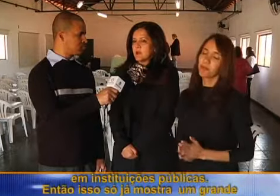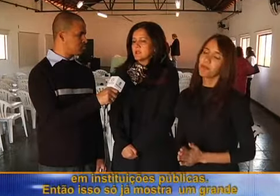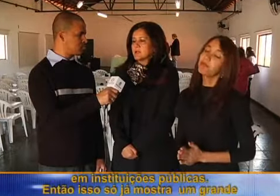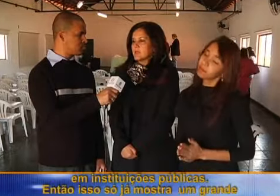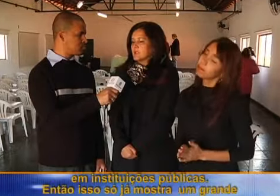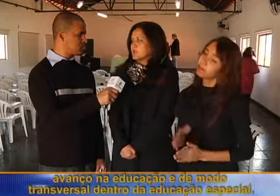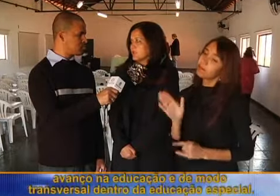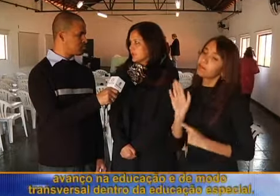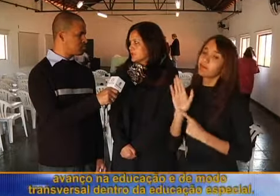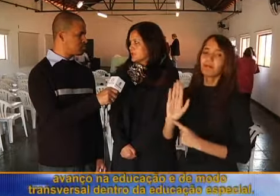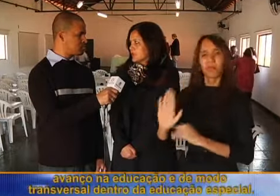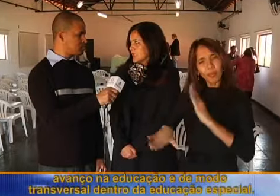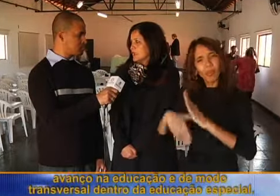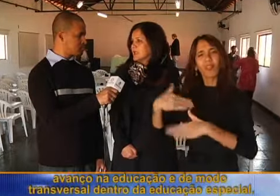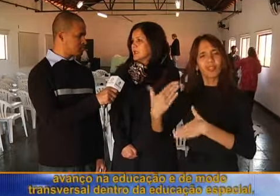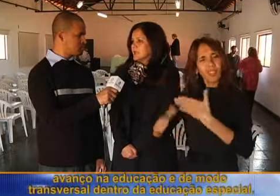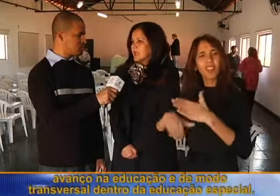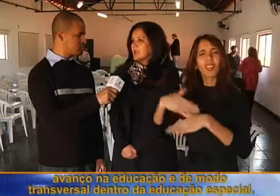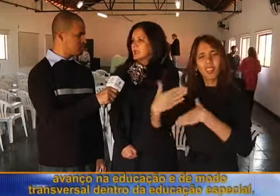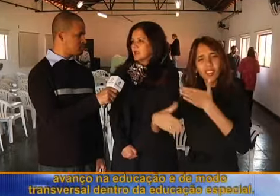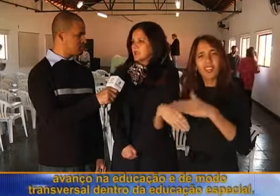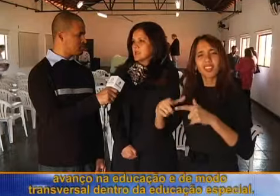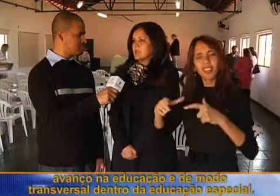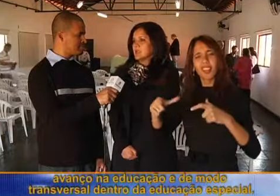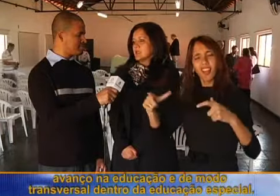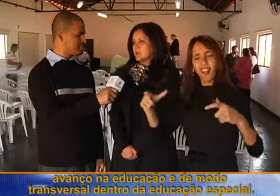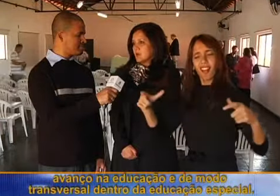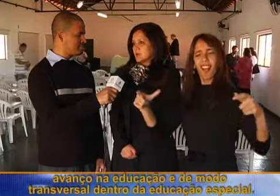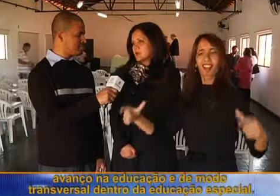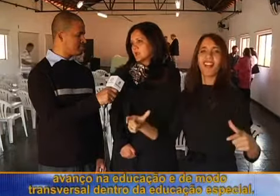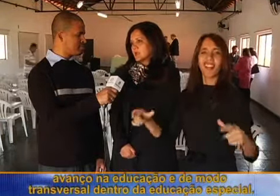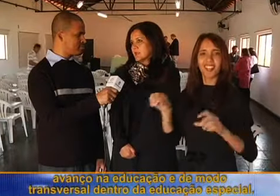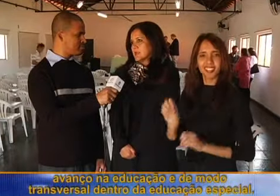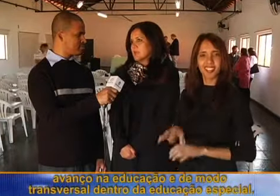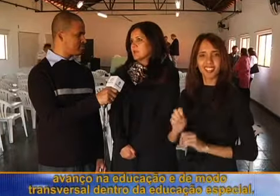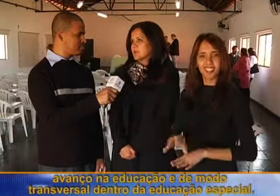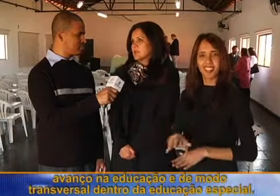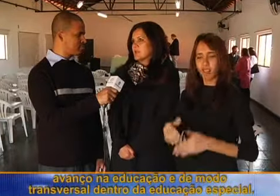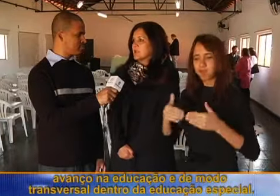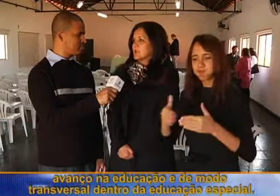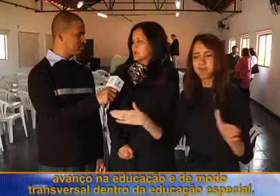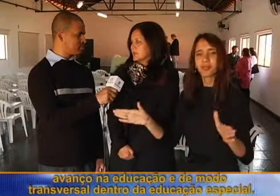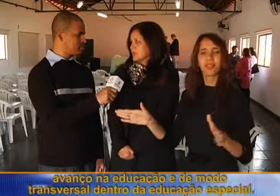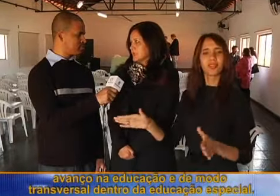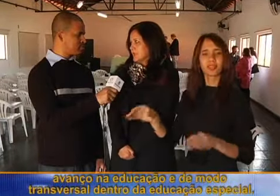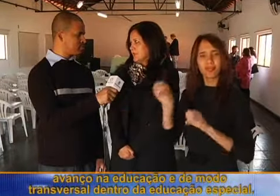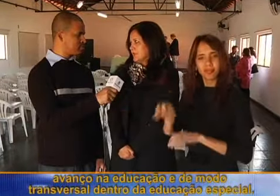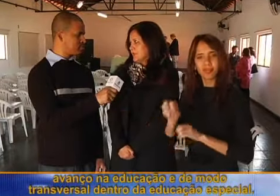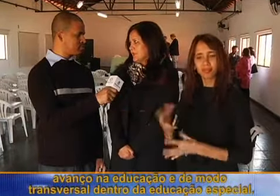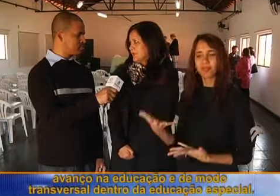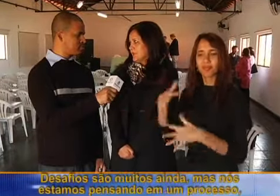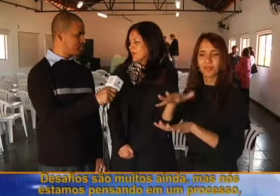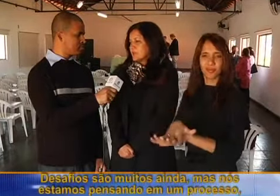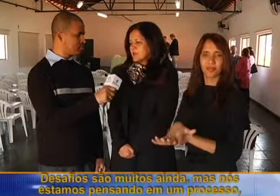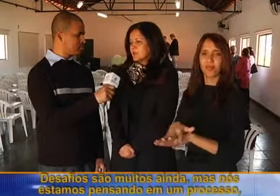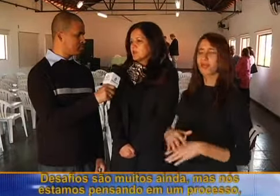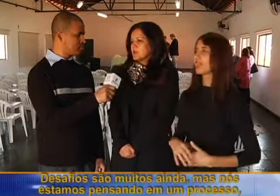isso já mostra um grande avanço, né? Na educação e de modo transversal dentro da educação especial.